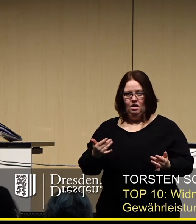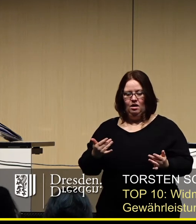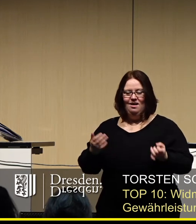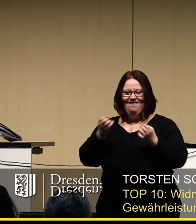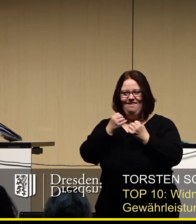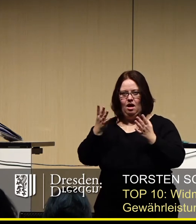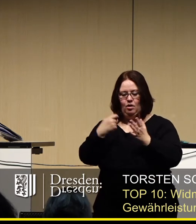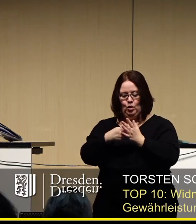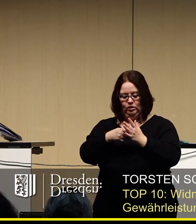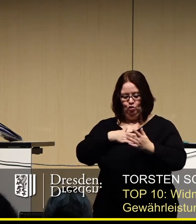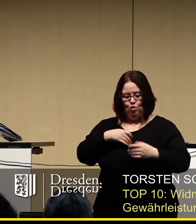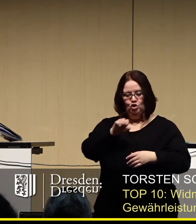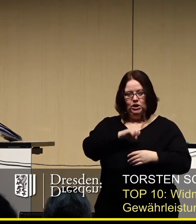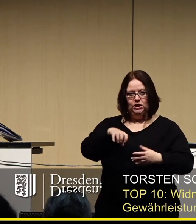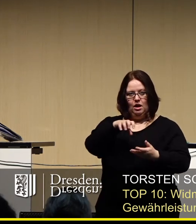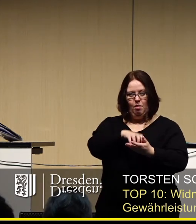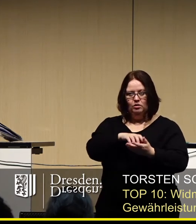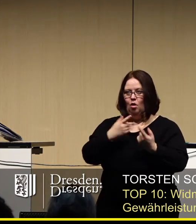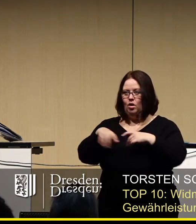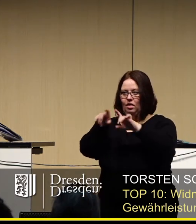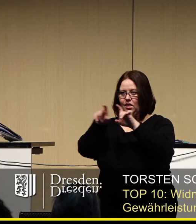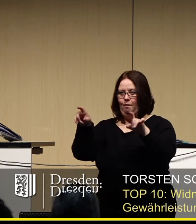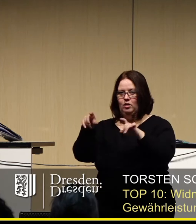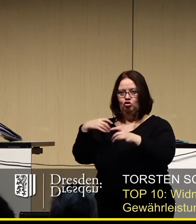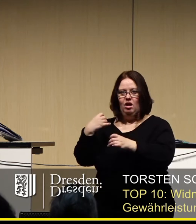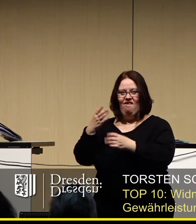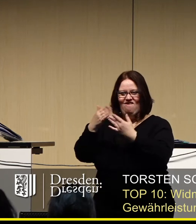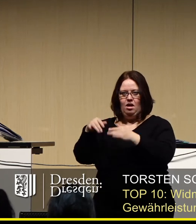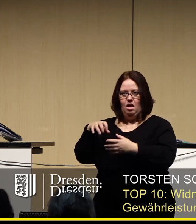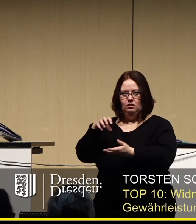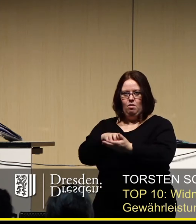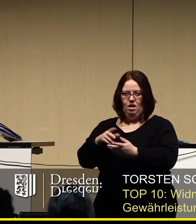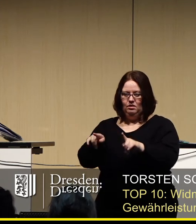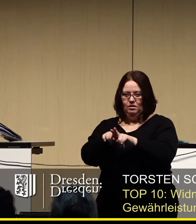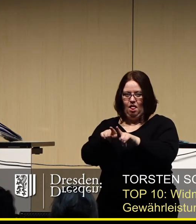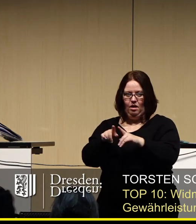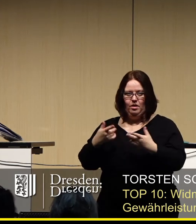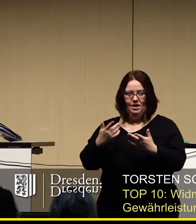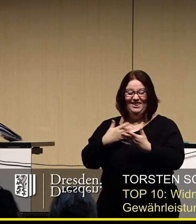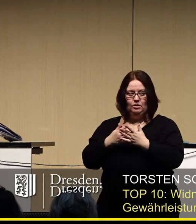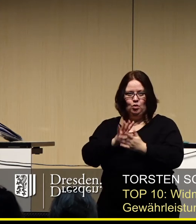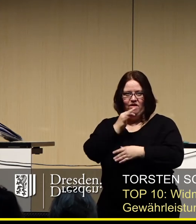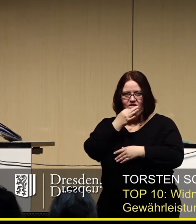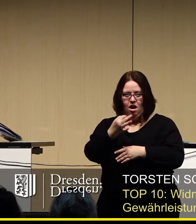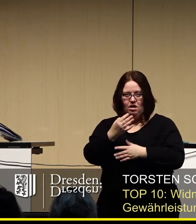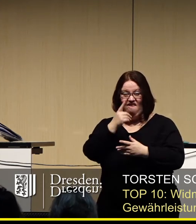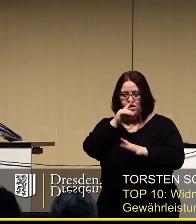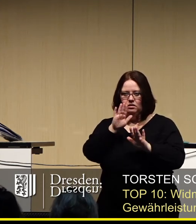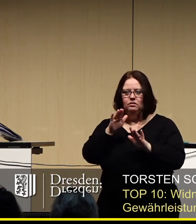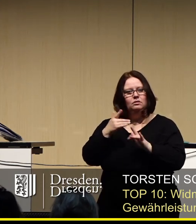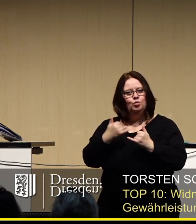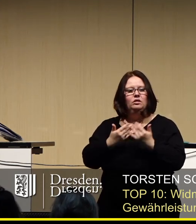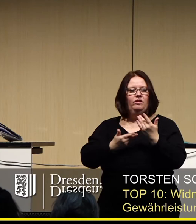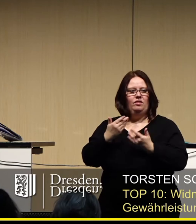natürlich diese Kosten nicht nur am Striezelmarkt, sondern auch auf den thematischen Weihnachtsmärkten. Und aus dem Grund nochmal die Nachfrage eben, wenn wir sozusagen